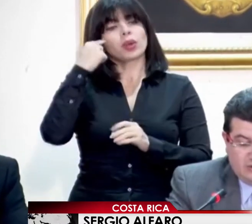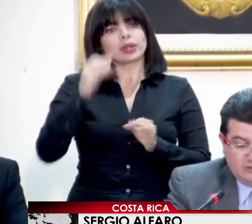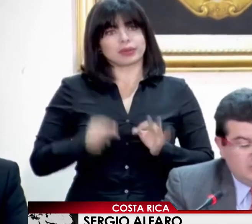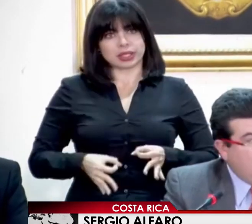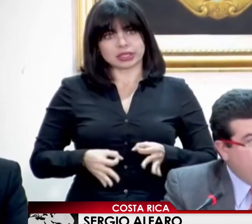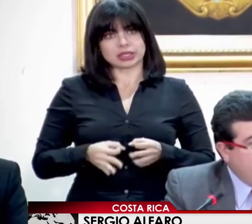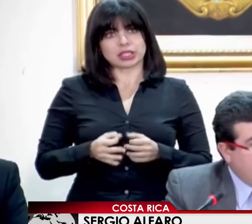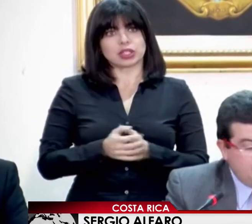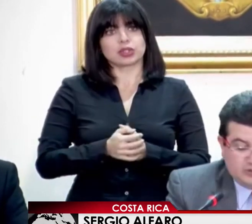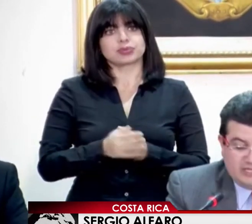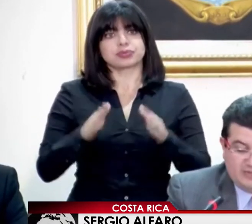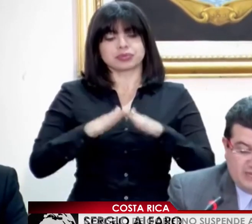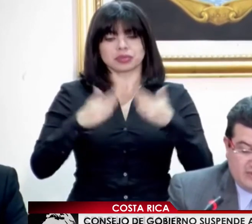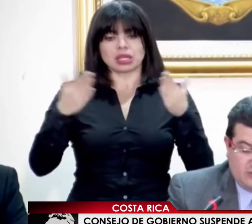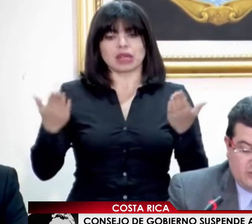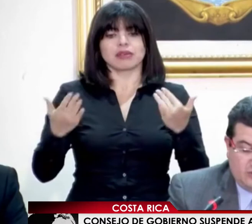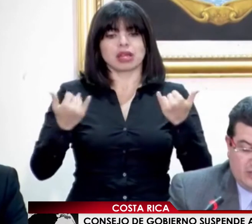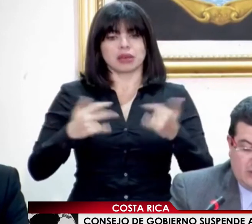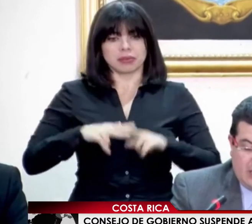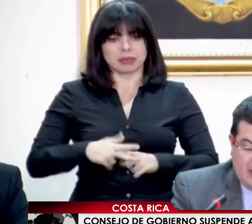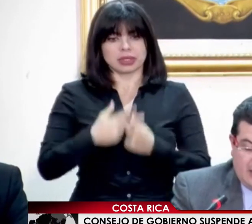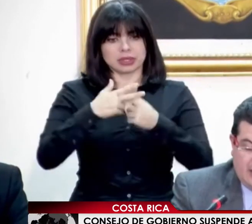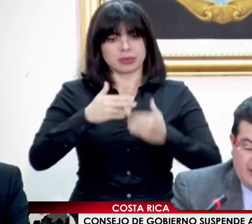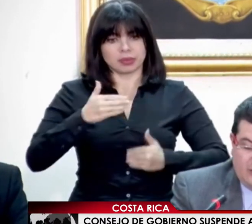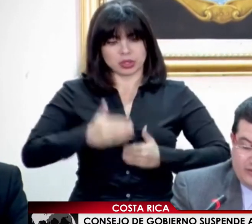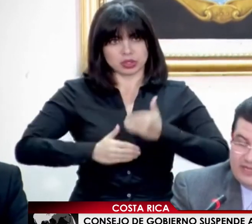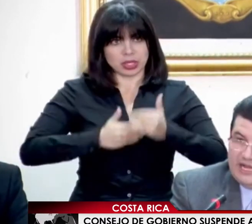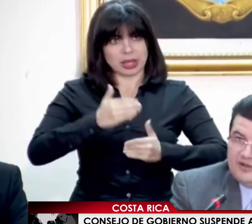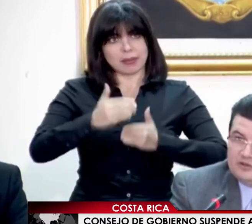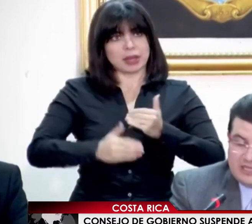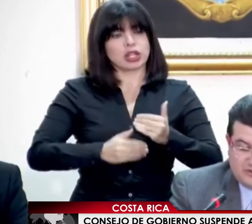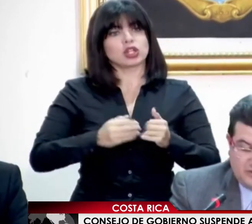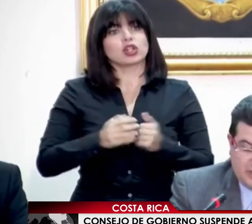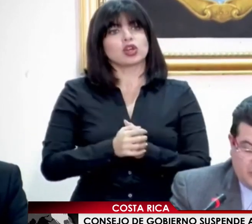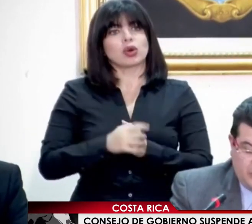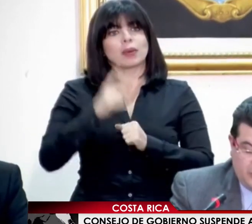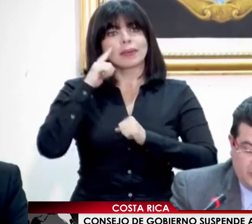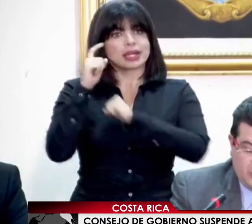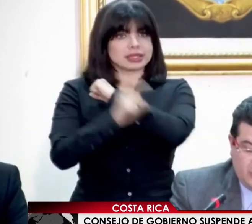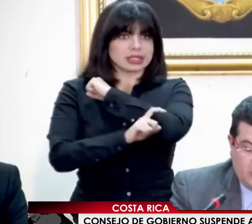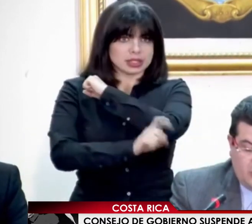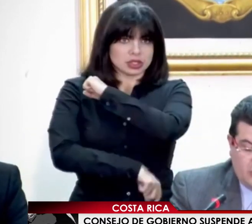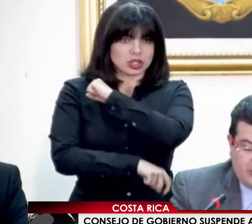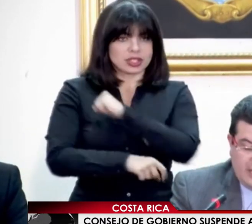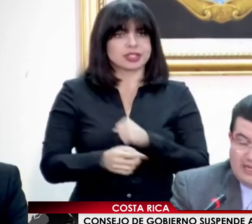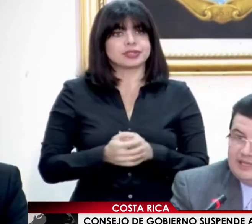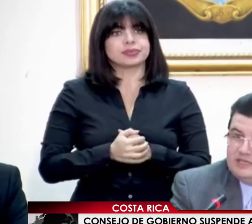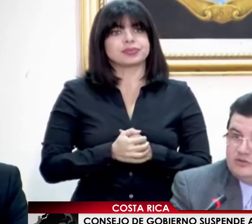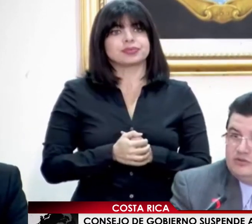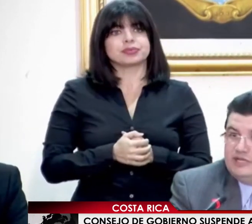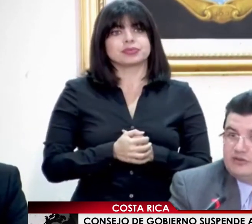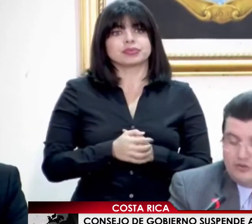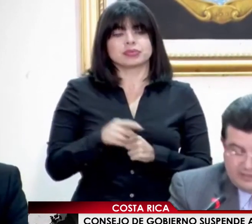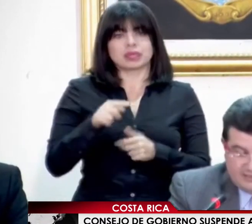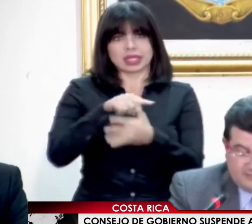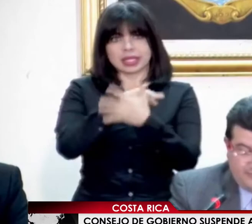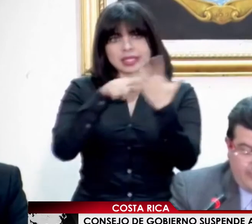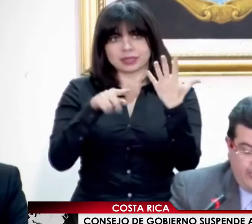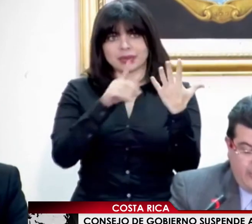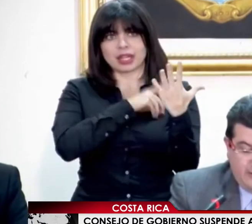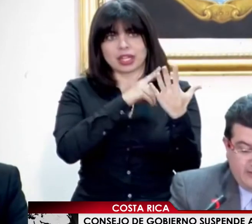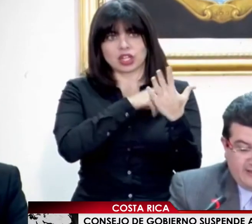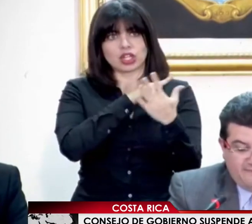abrir un procedimiento ordinario sancionatorio contra estos directores.